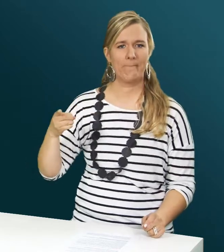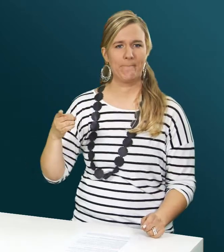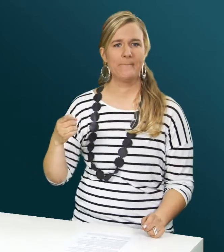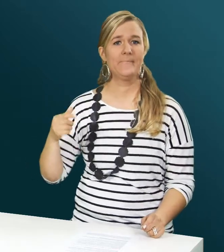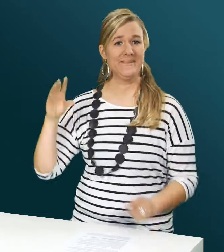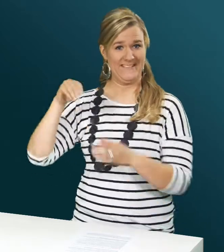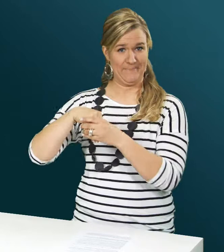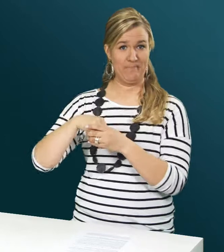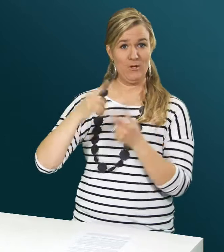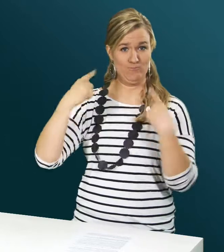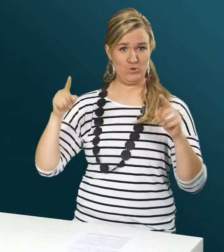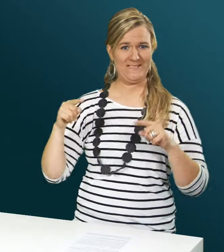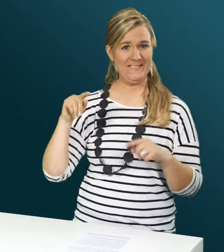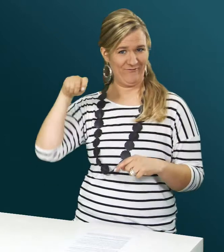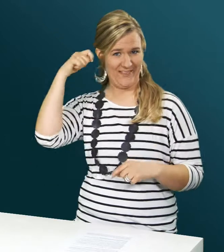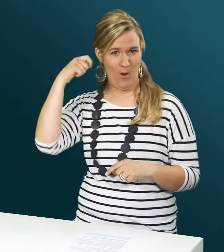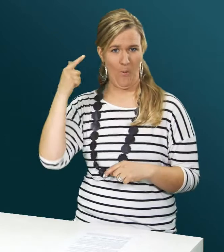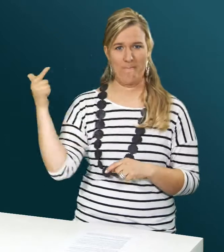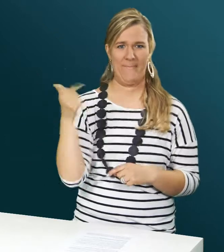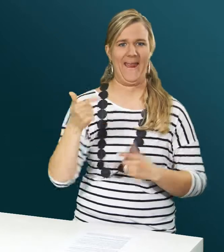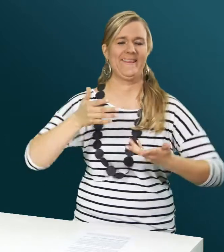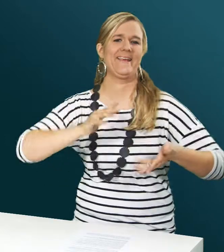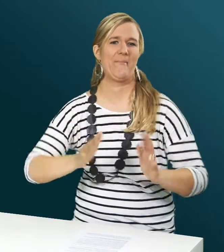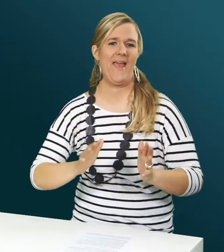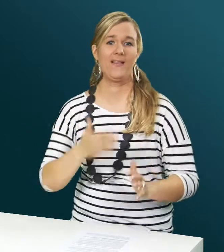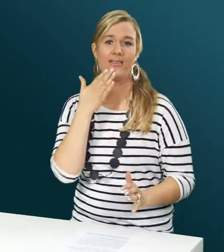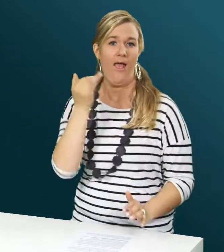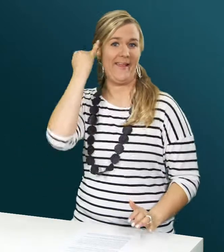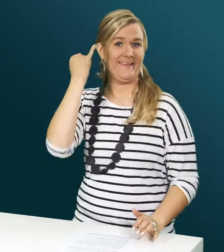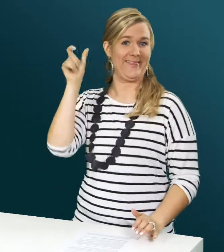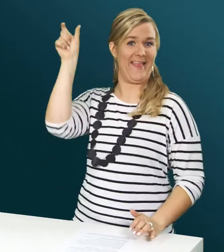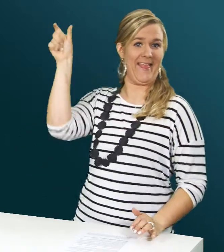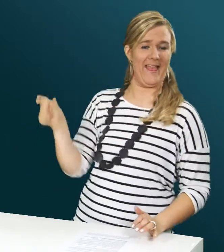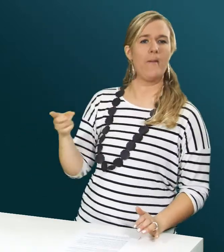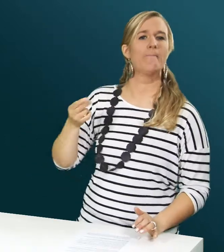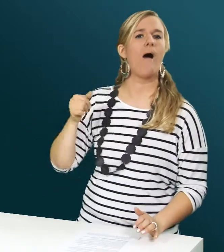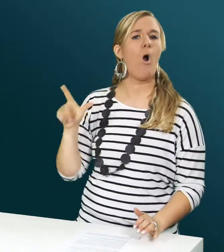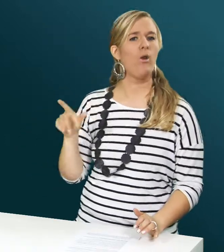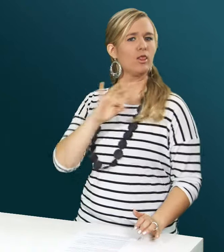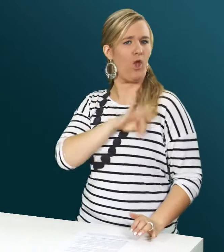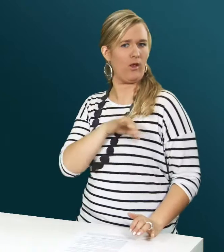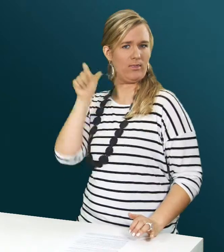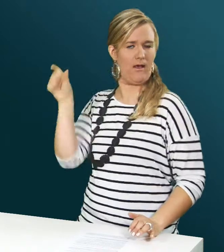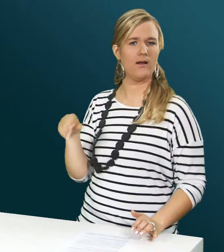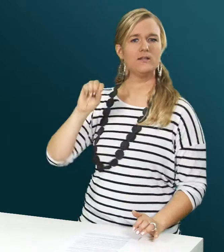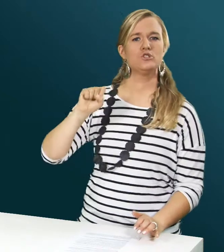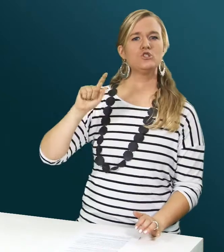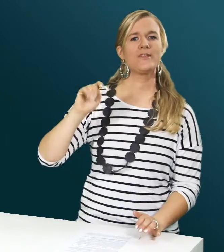Im Musikvideo gebärden beide. Die Idee kam von Pauls Tochter Stella McCartney.